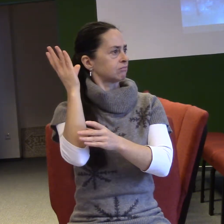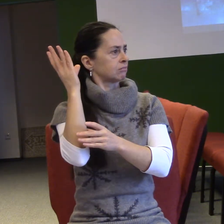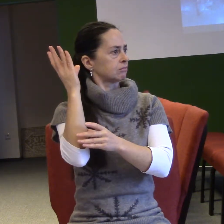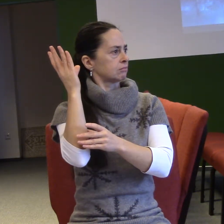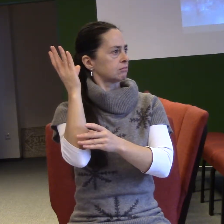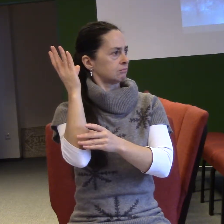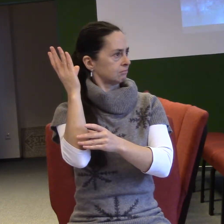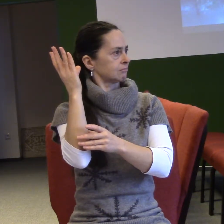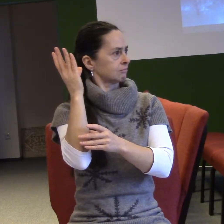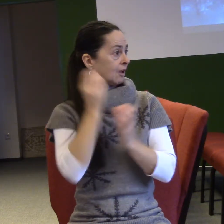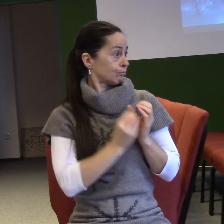Přirozená lidská reakce.